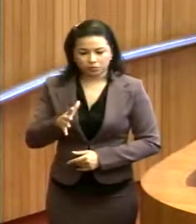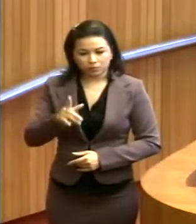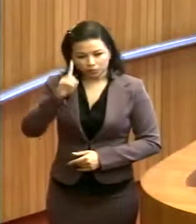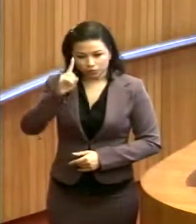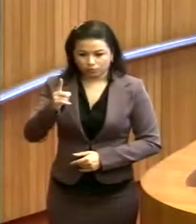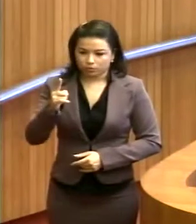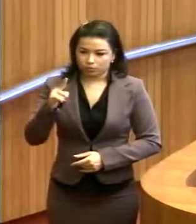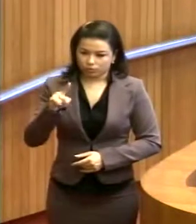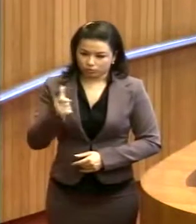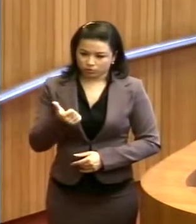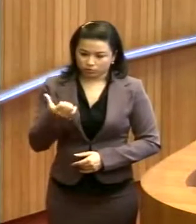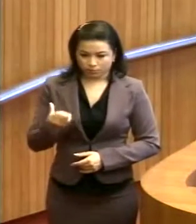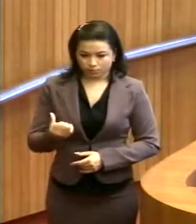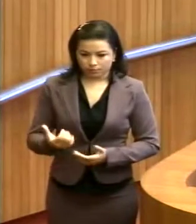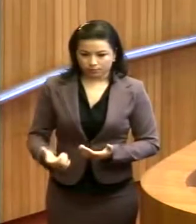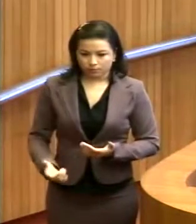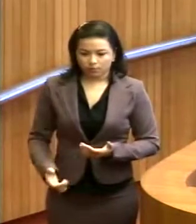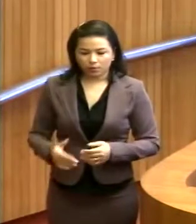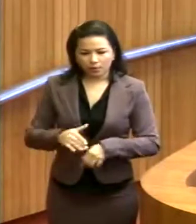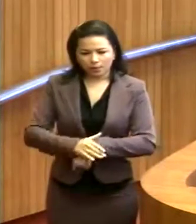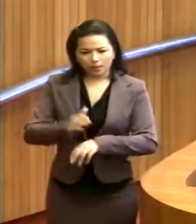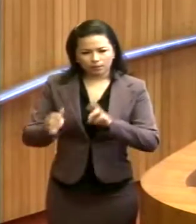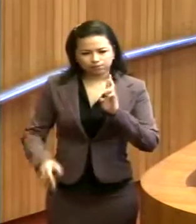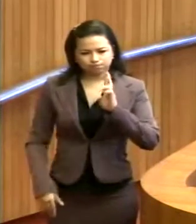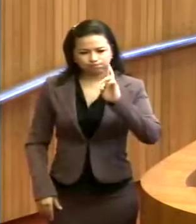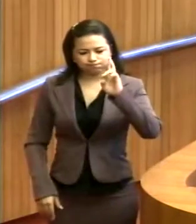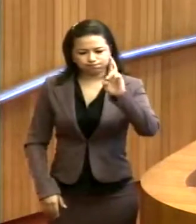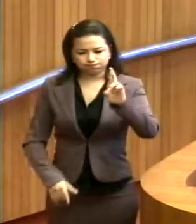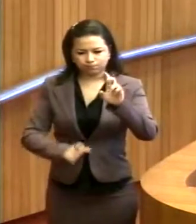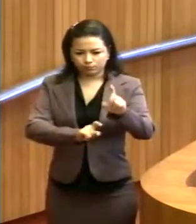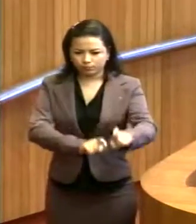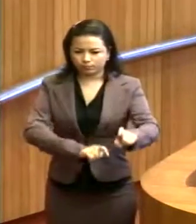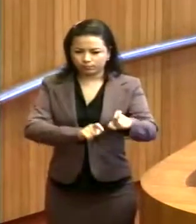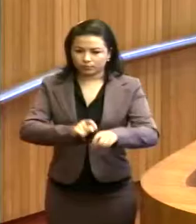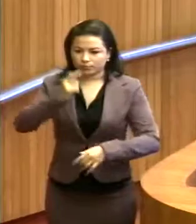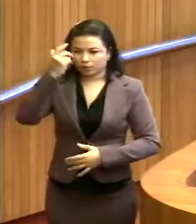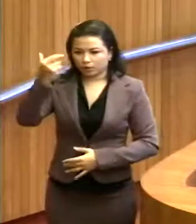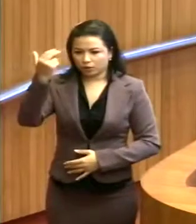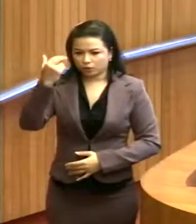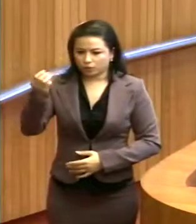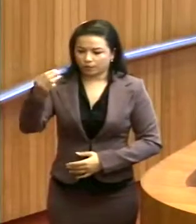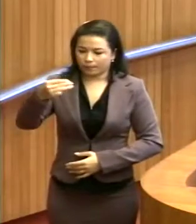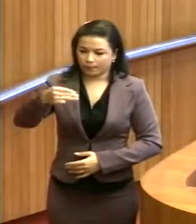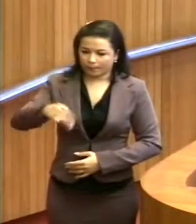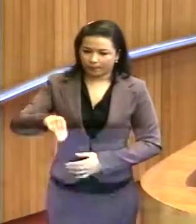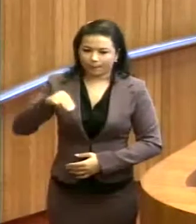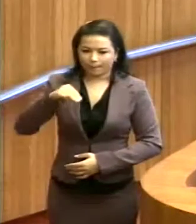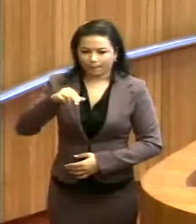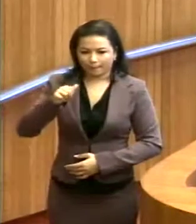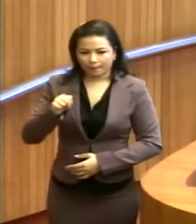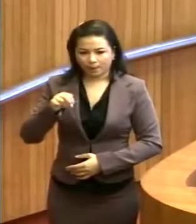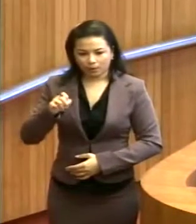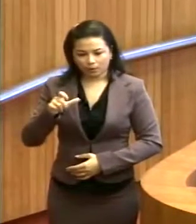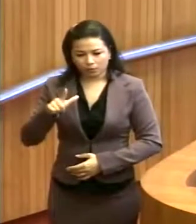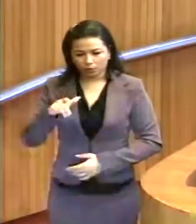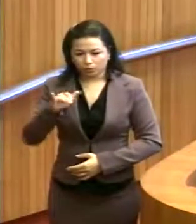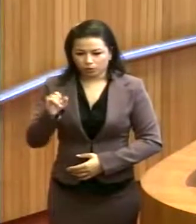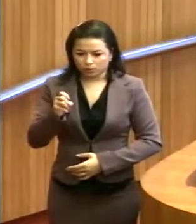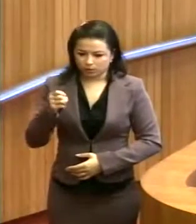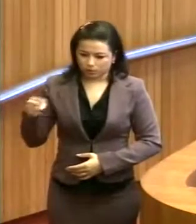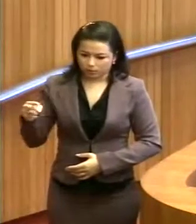16, a maior liderança camponesa da história do Maranhão, Manuel da Conceição,